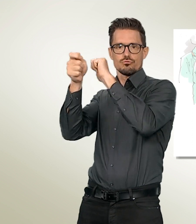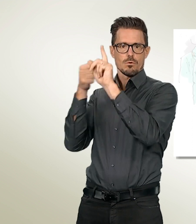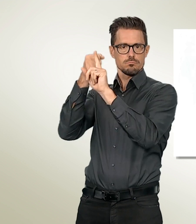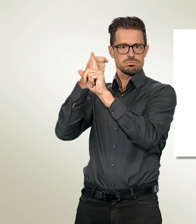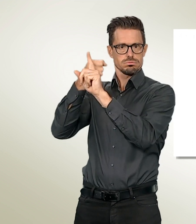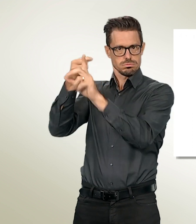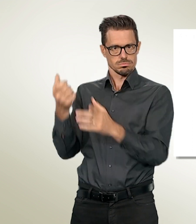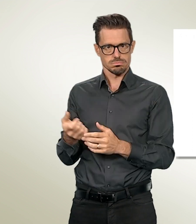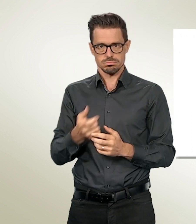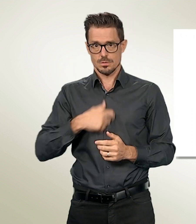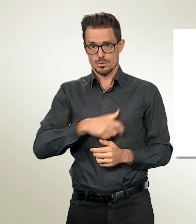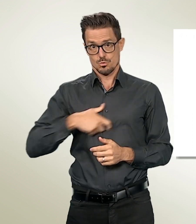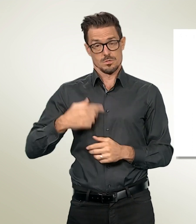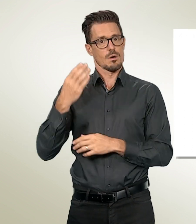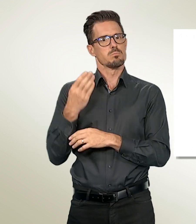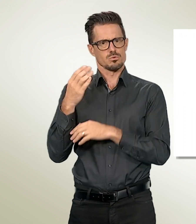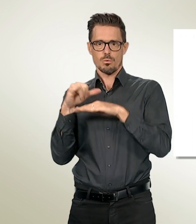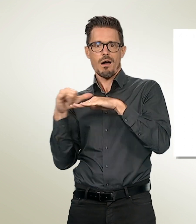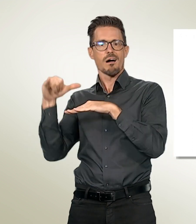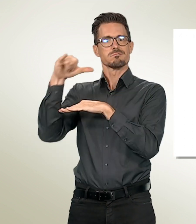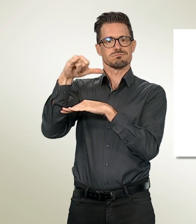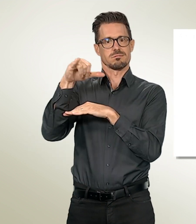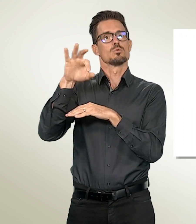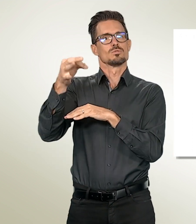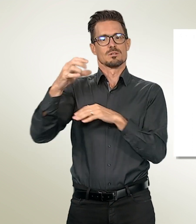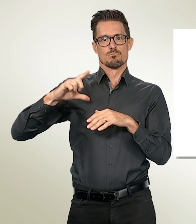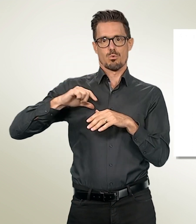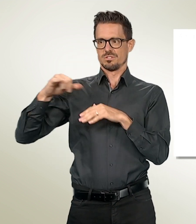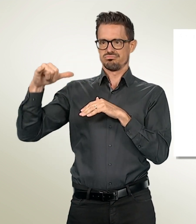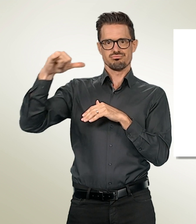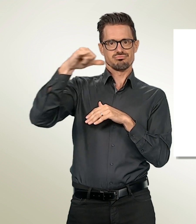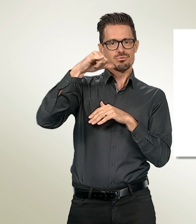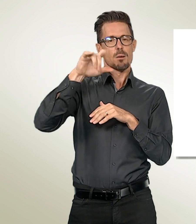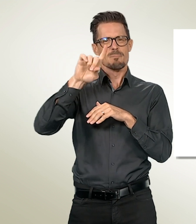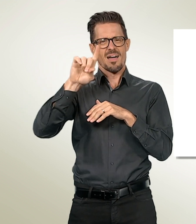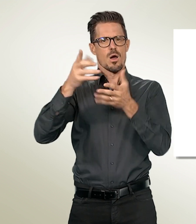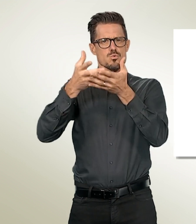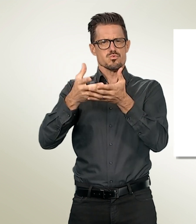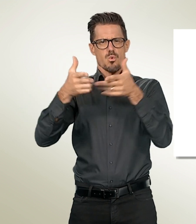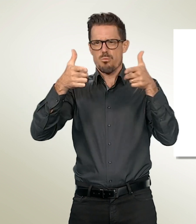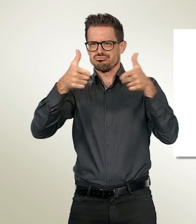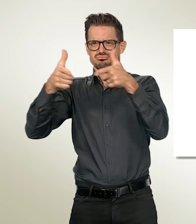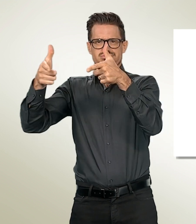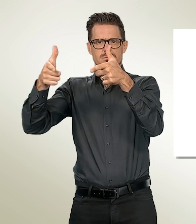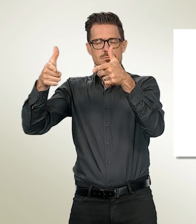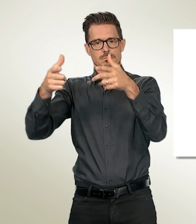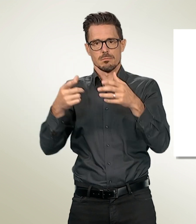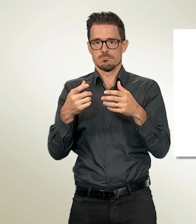avions de combat lourds sont néanmoins impuissants face à un grand nombre de menaces modernes. Le comité estime que des solutions plus efficaces,